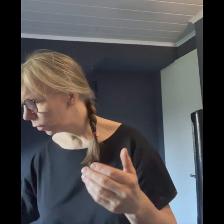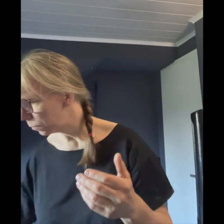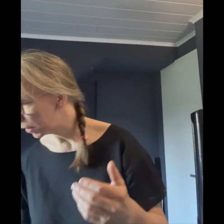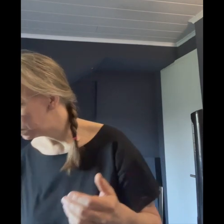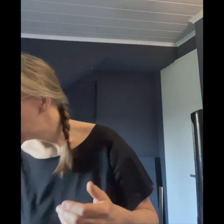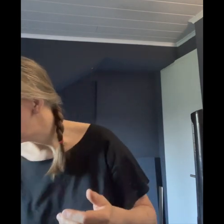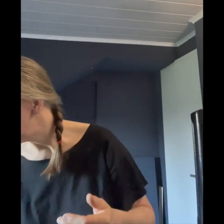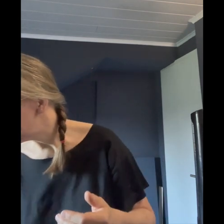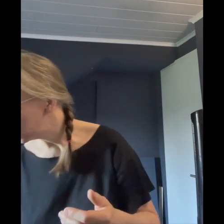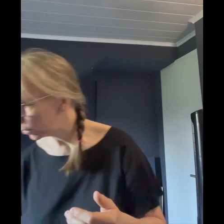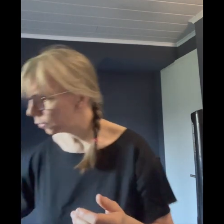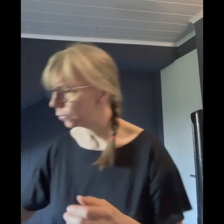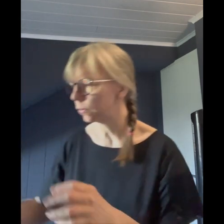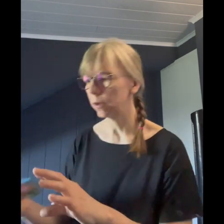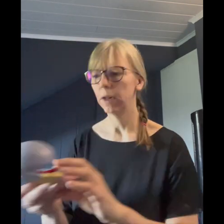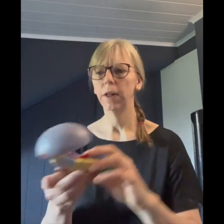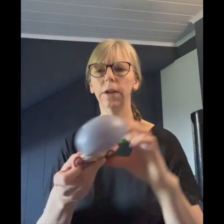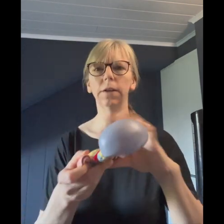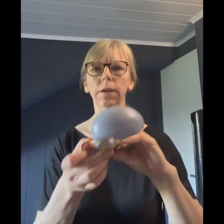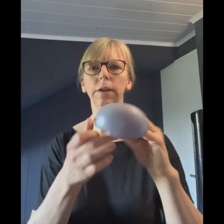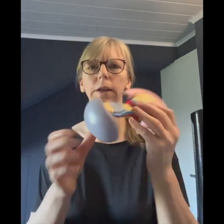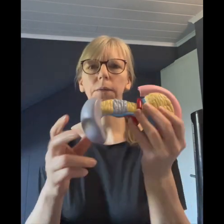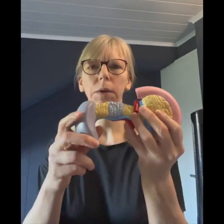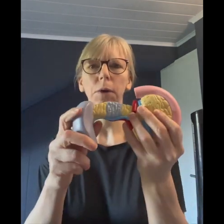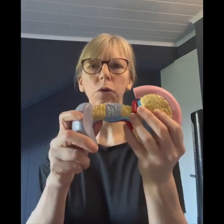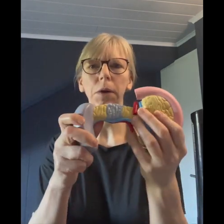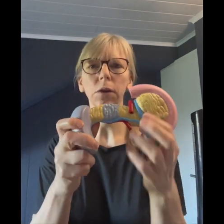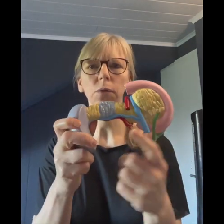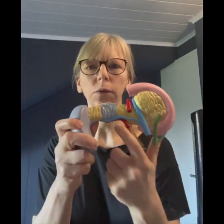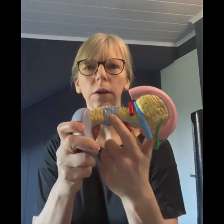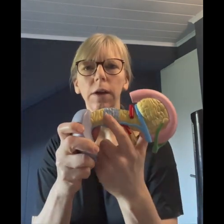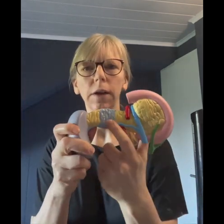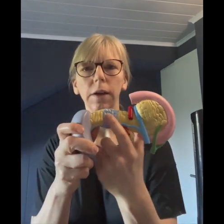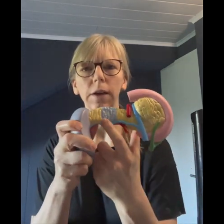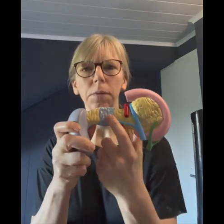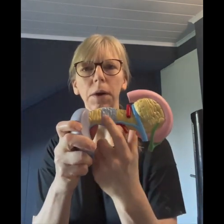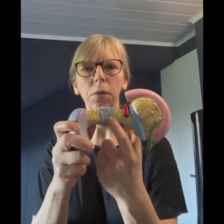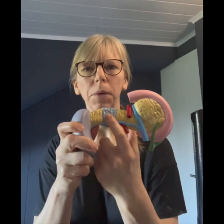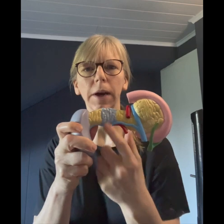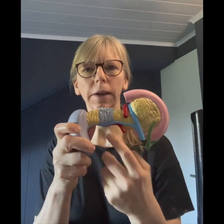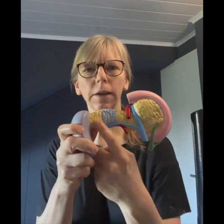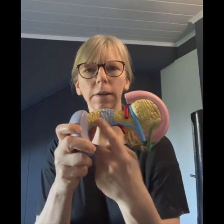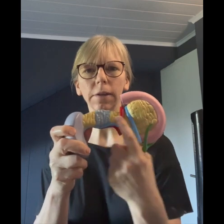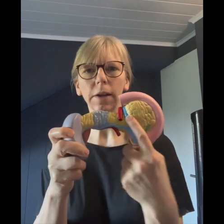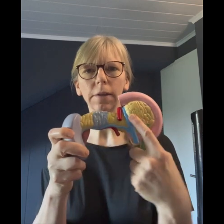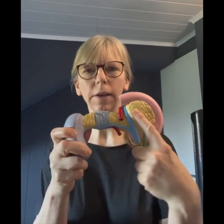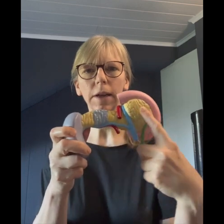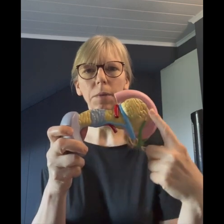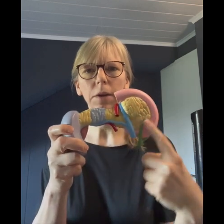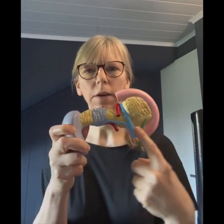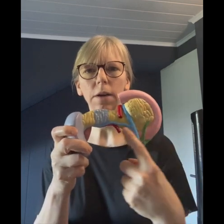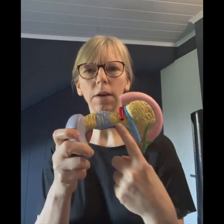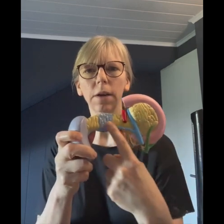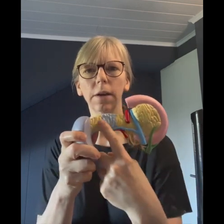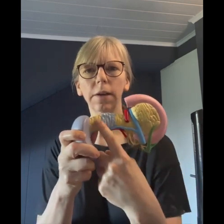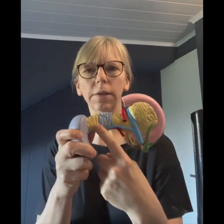euch mal die Bauchspeicheldose raus, hier haben wir die Bauchspeicheldose, in dem blauen Bereich, das ganze gelbe hier ist die